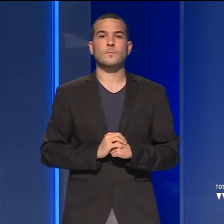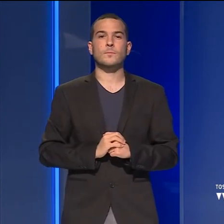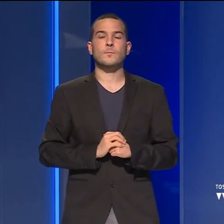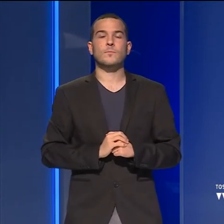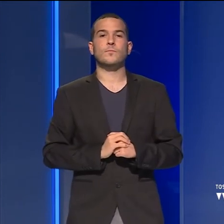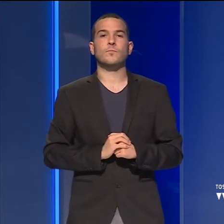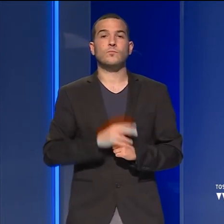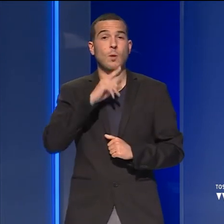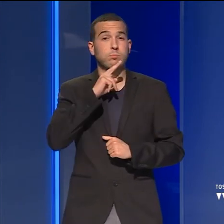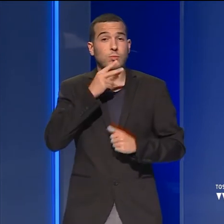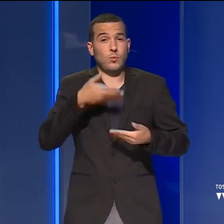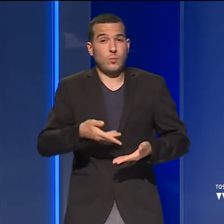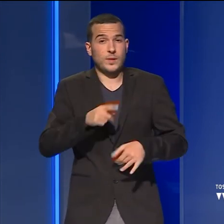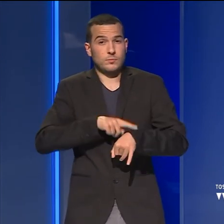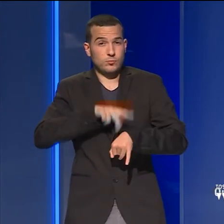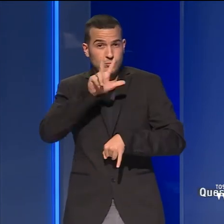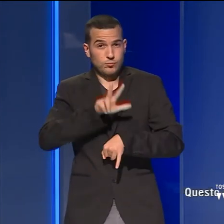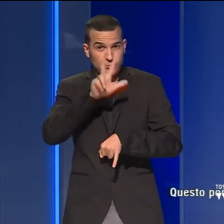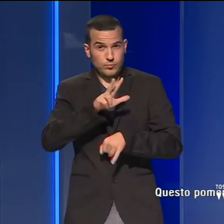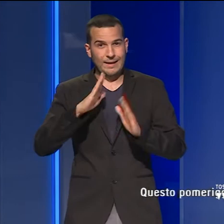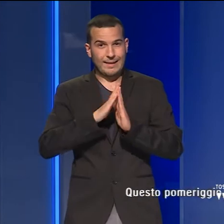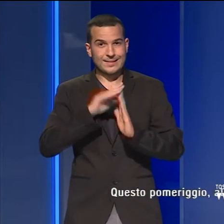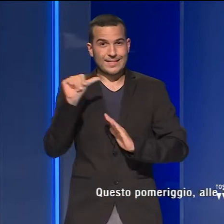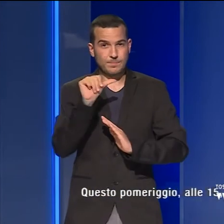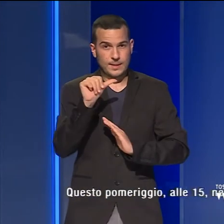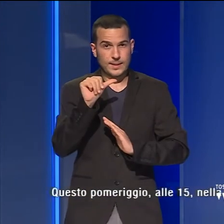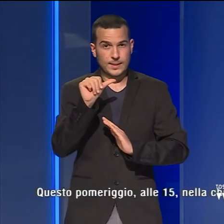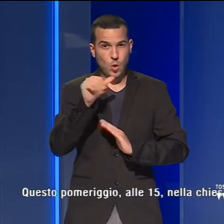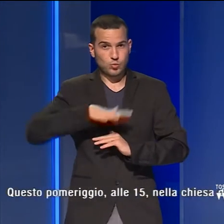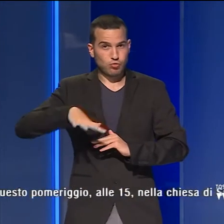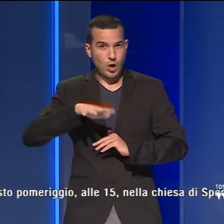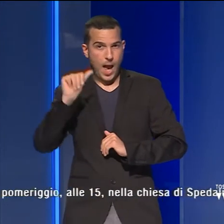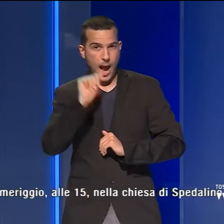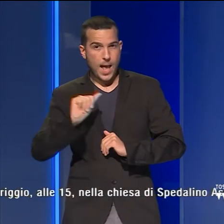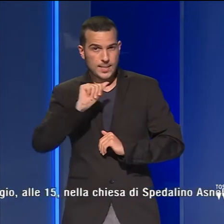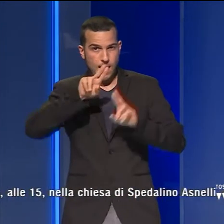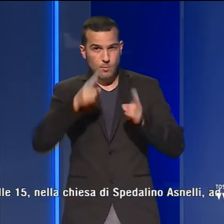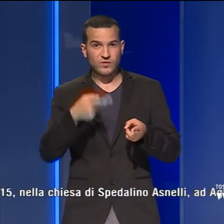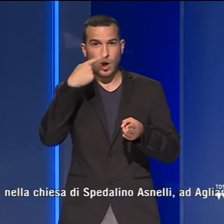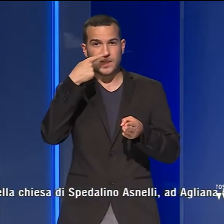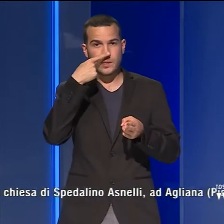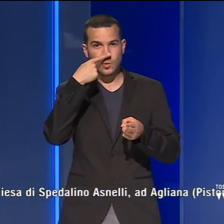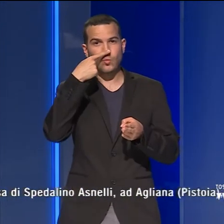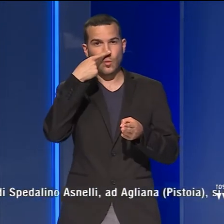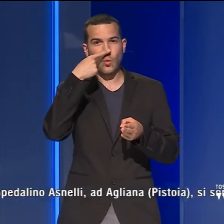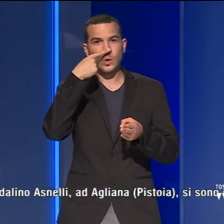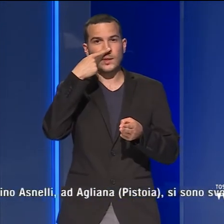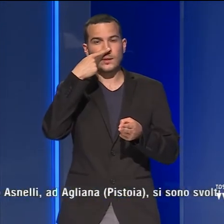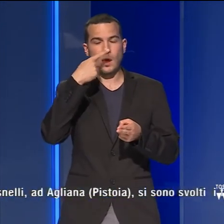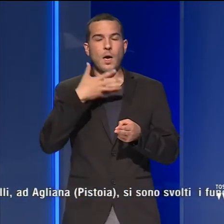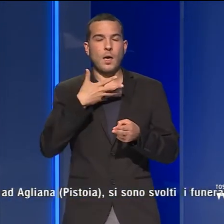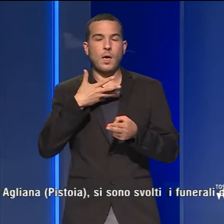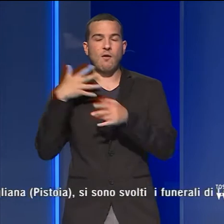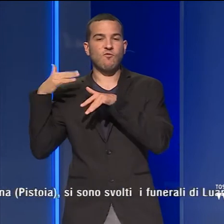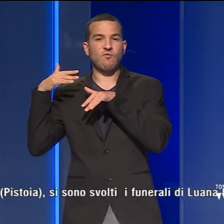Questo pomeriggio alle 15 nella chiesa di Spedalino, ad Aliana, provincia di Pistoia, si sono svolti i